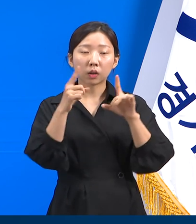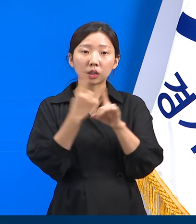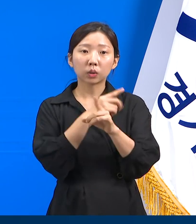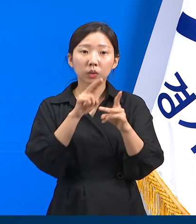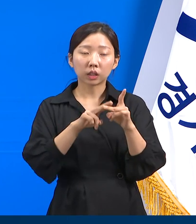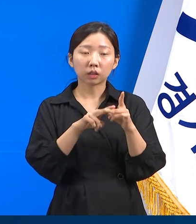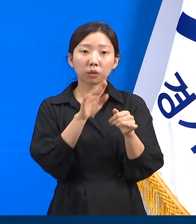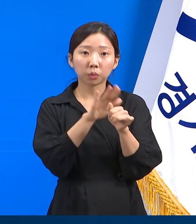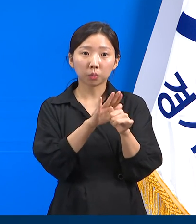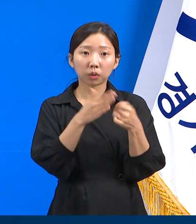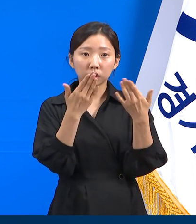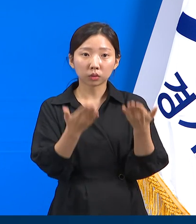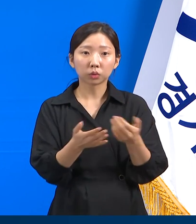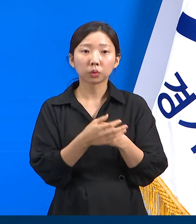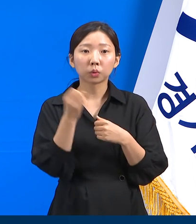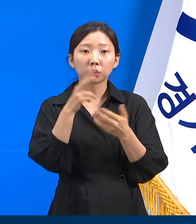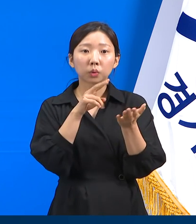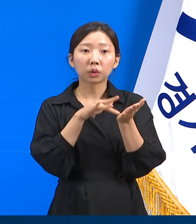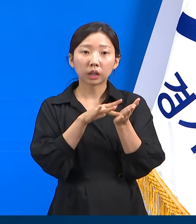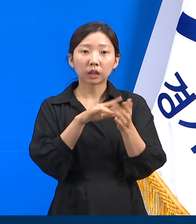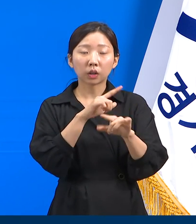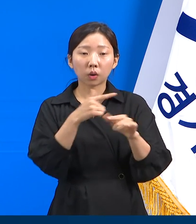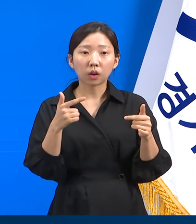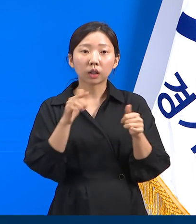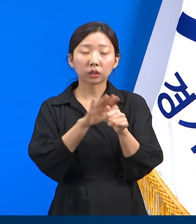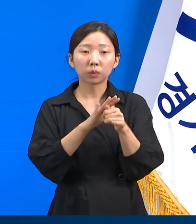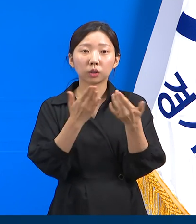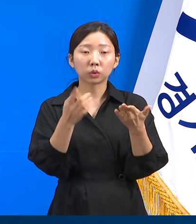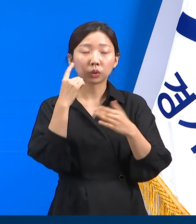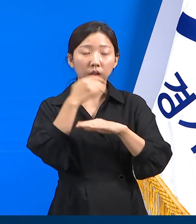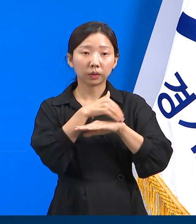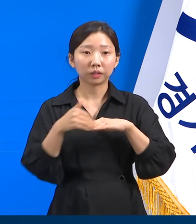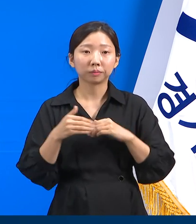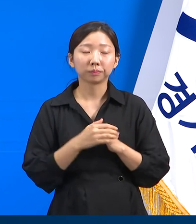이송을 지원하고 처방약 배송비를 지원할 예정입니다.